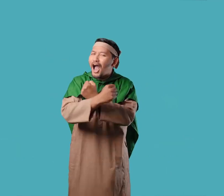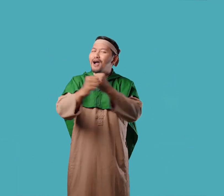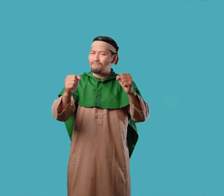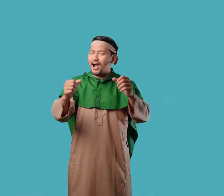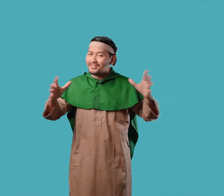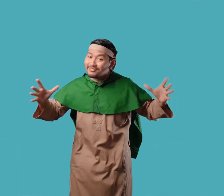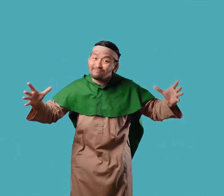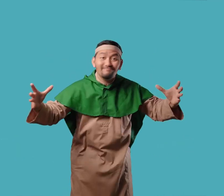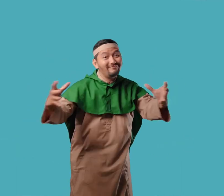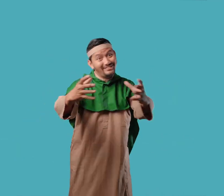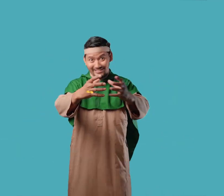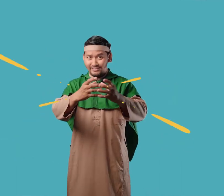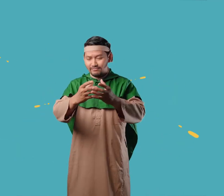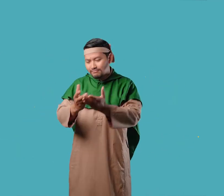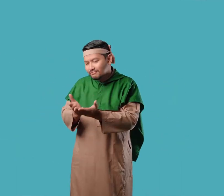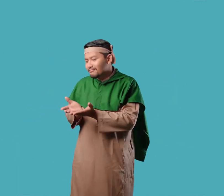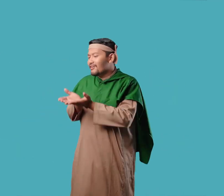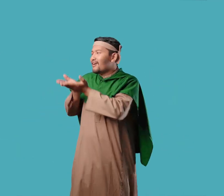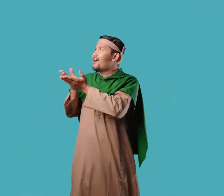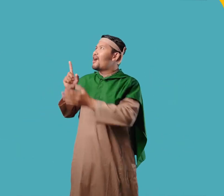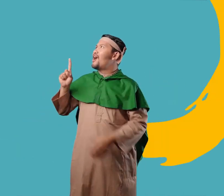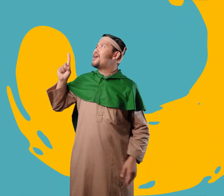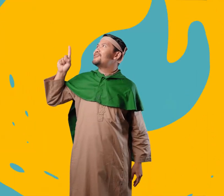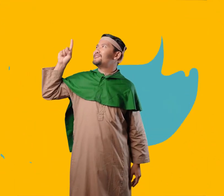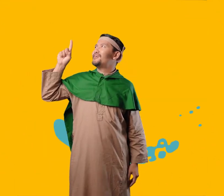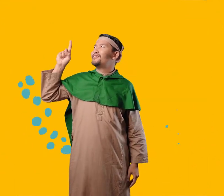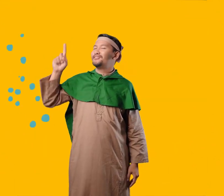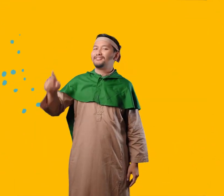dapat menyembuhkan dan menyelamatkan orang Semuanya atas izin Allah